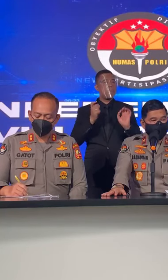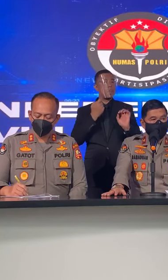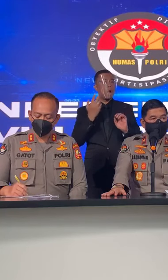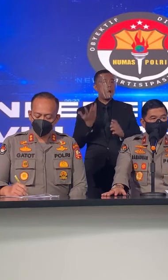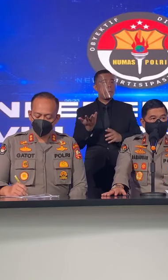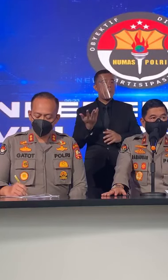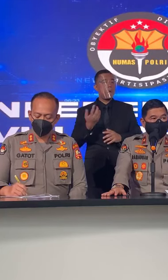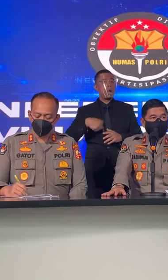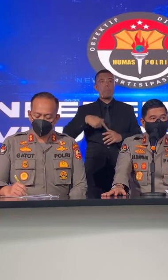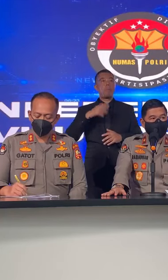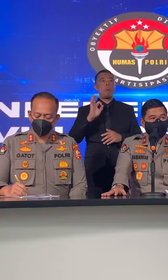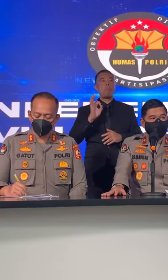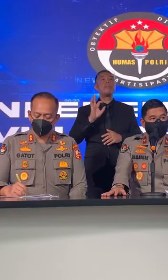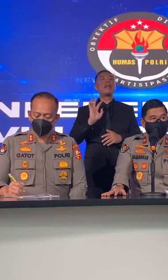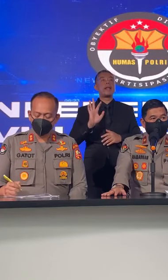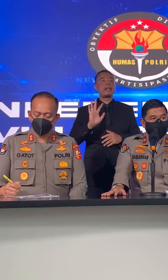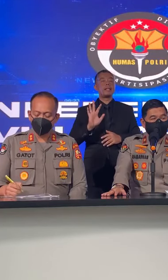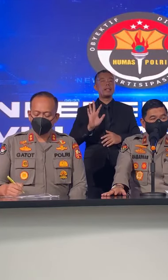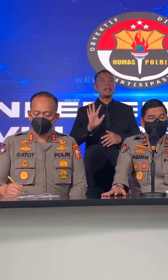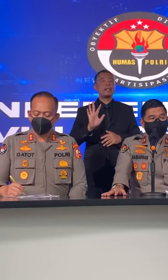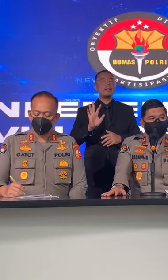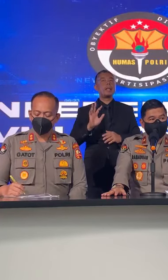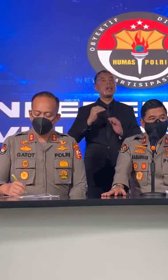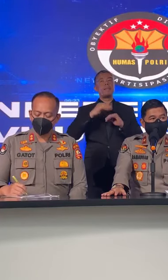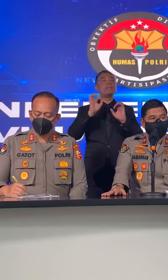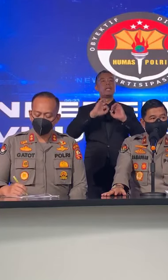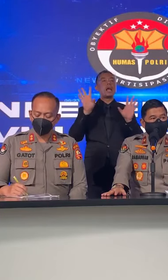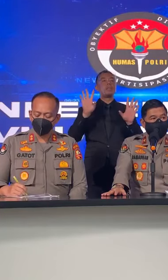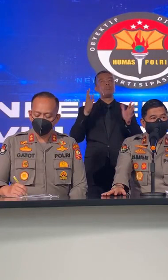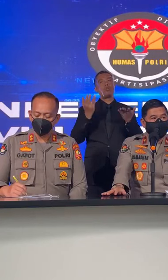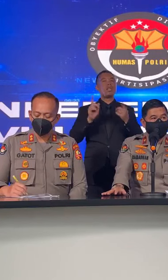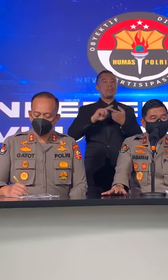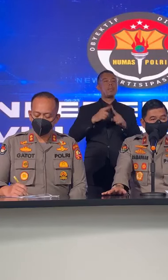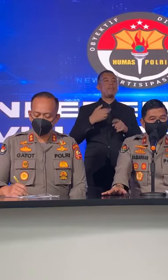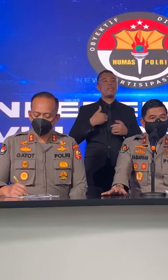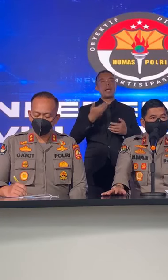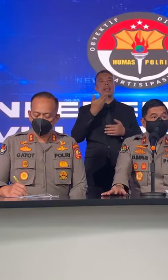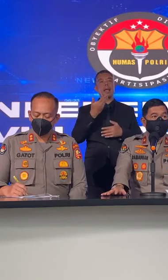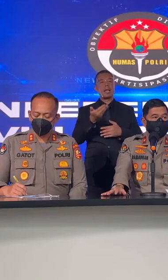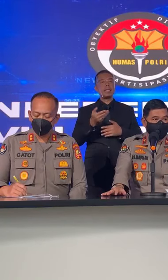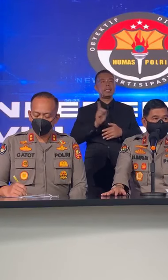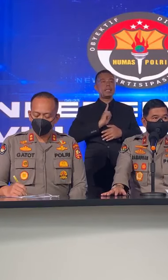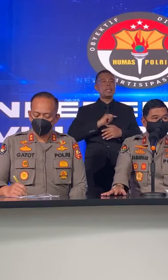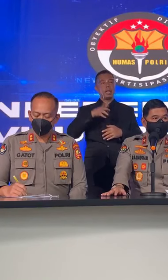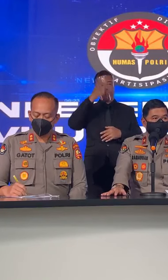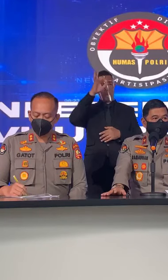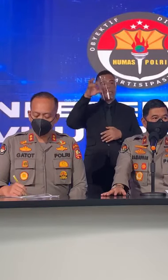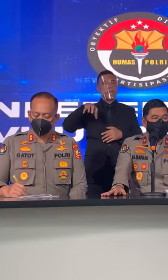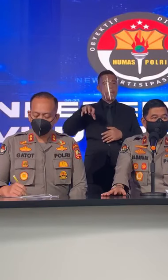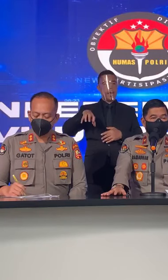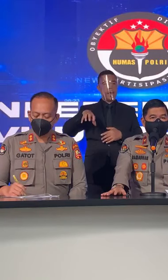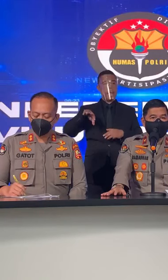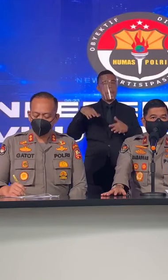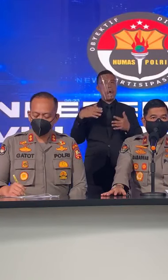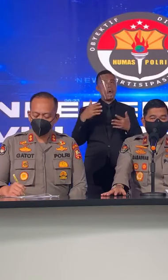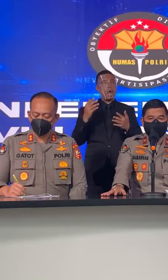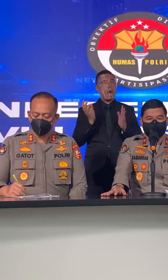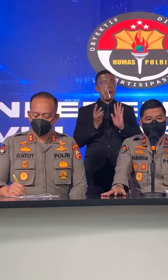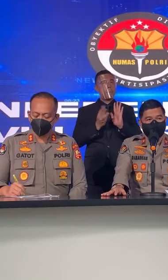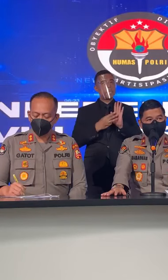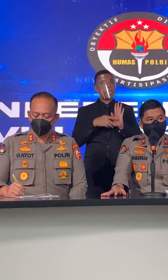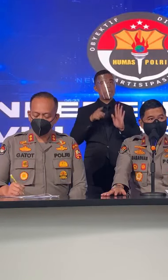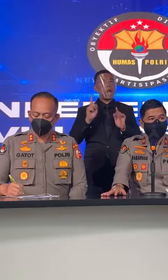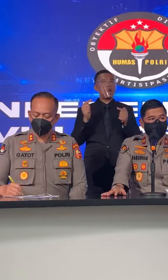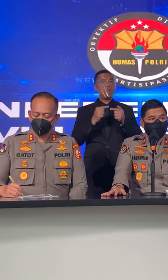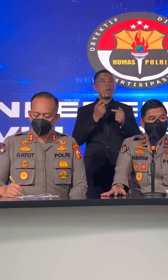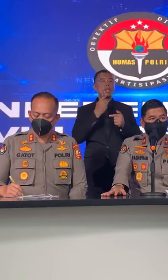Kami Belum Ini Nanti Lebih Jelasnya Mungkin Rekan Rekan Bisa Menanyakan Ke Polda Apakah Kasus Itu